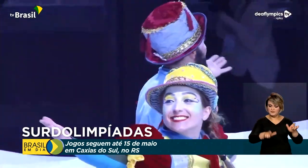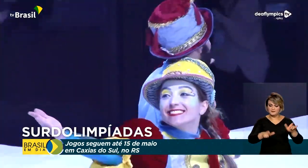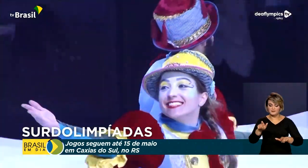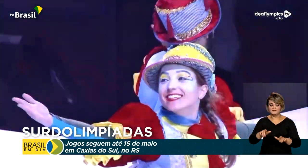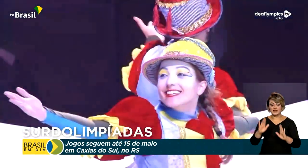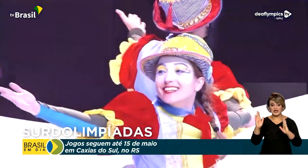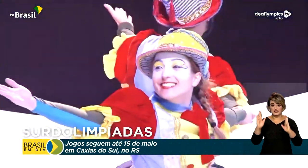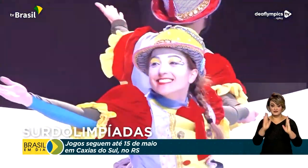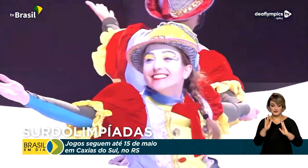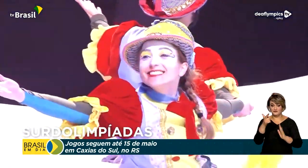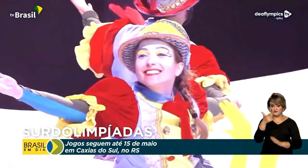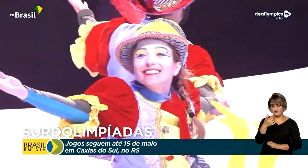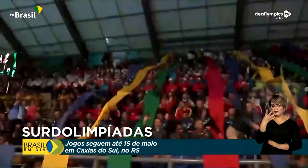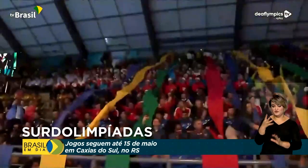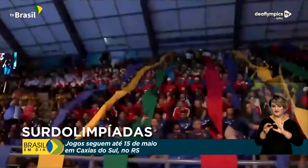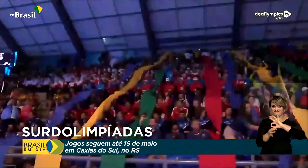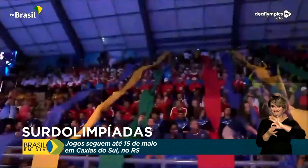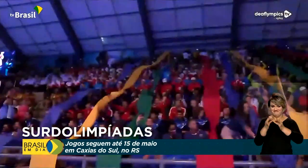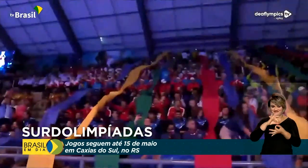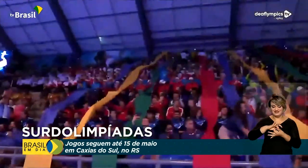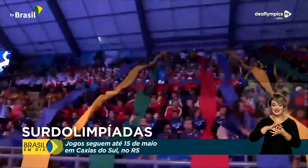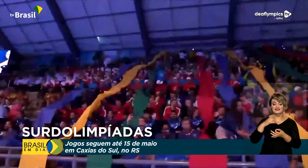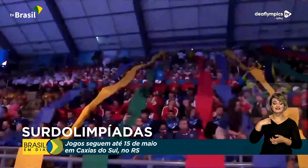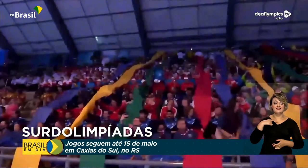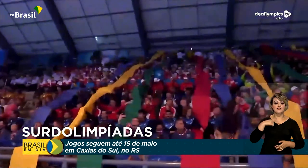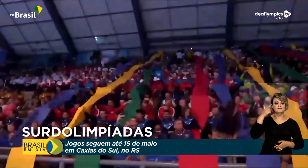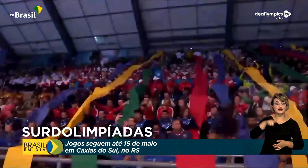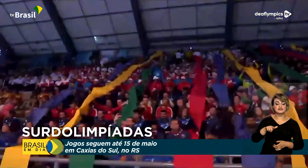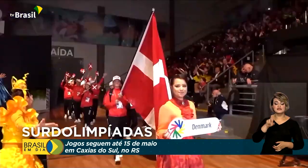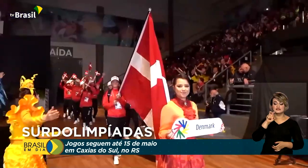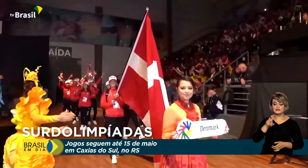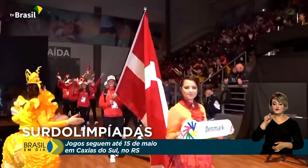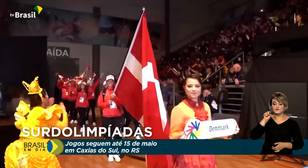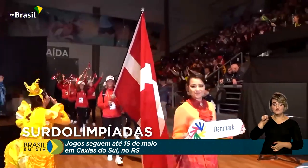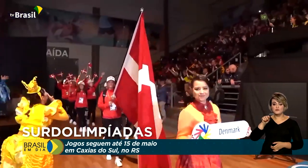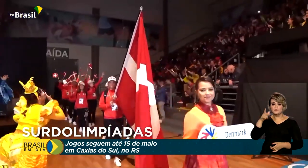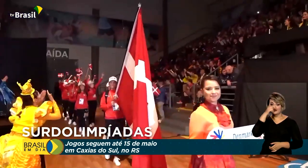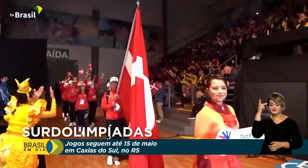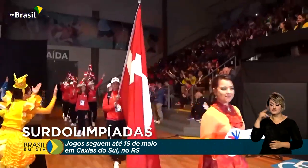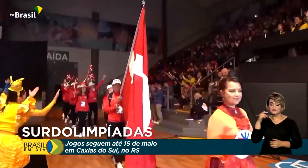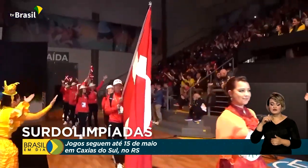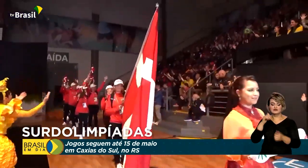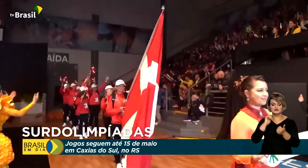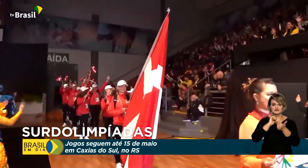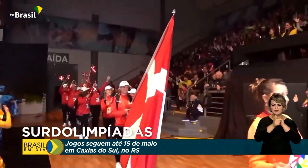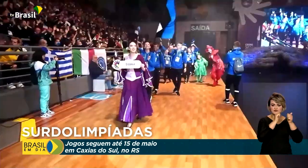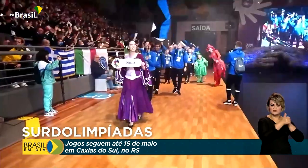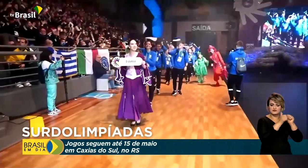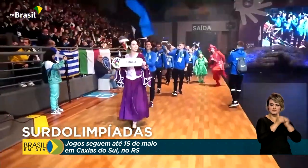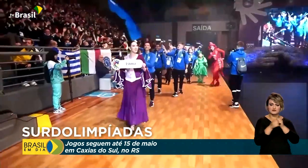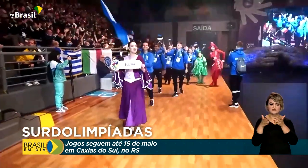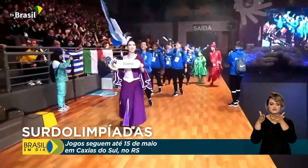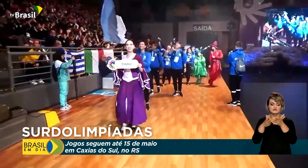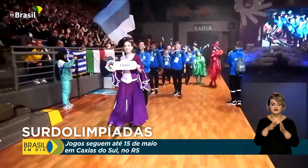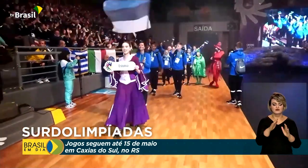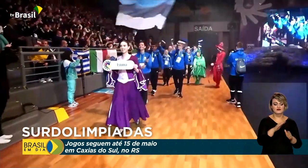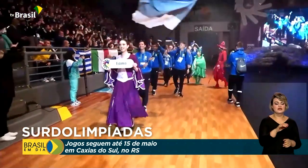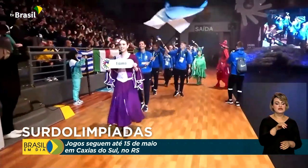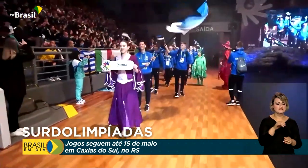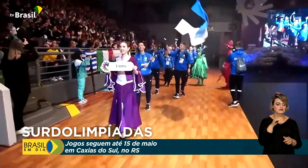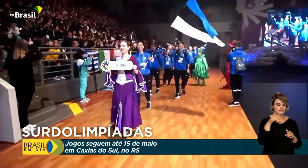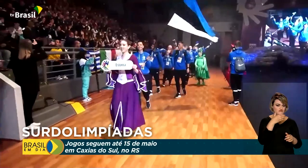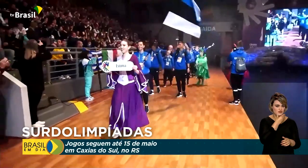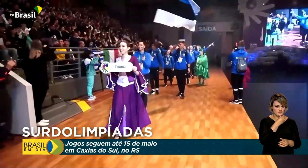24ª edição do evento reúne mais de 5 mil pessoas na disputa de 20 modalidades no masculino e